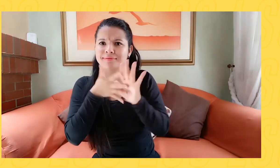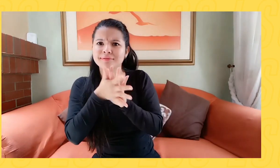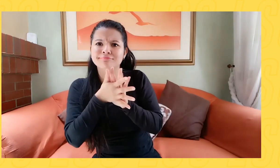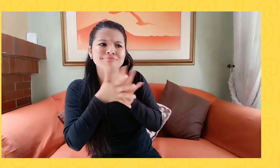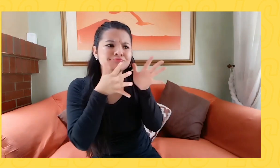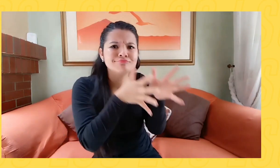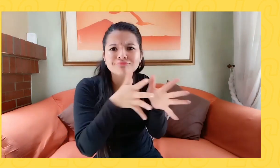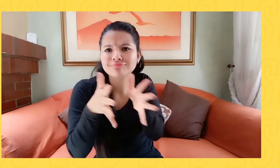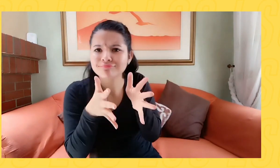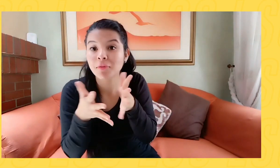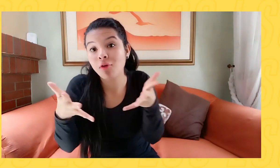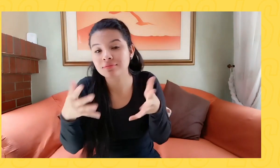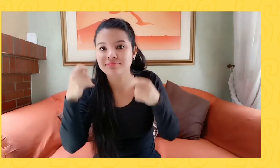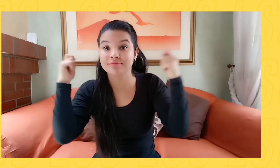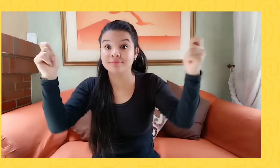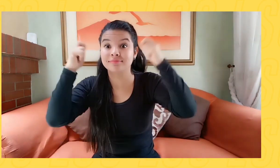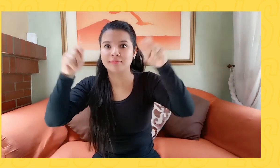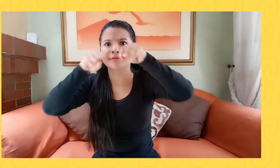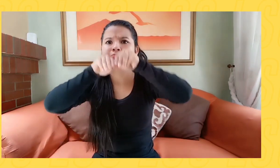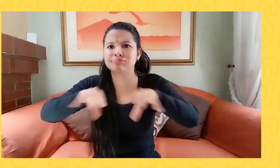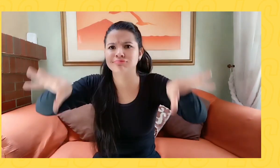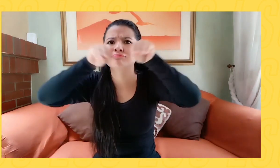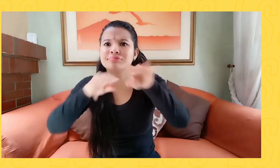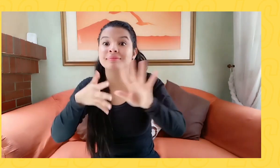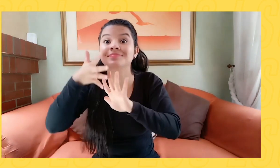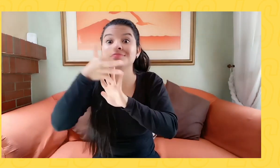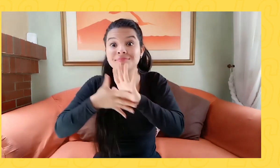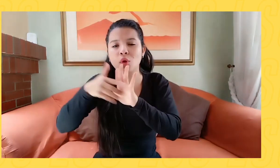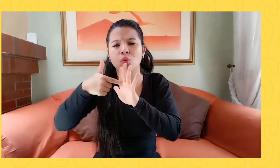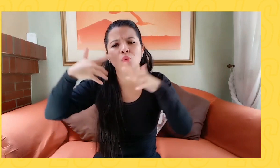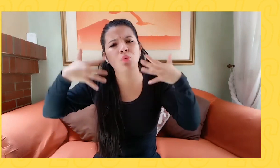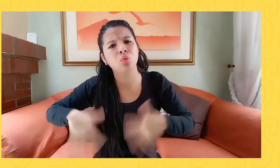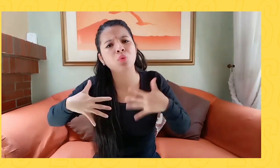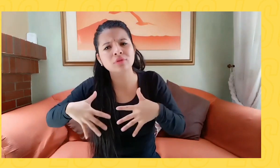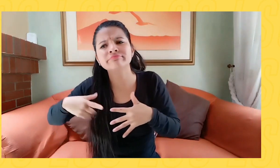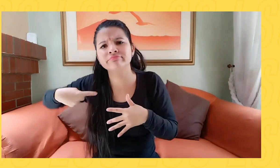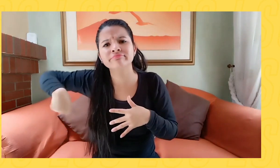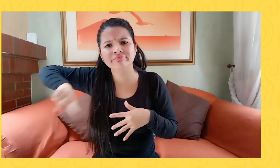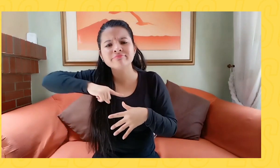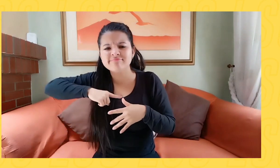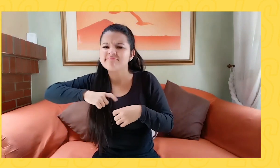enseñanza de la lengua de señas, se logró en 1996